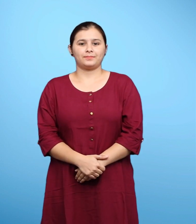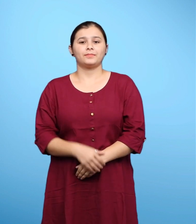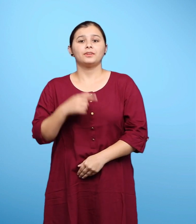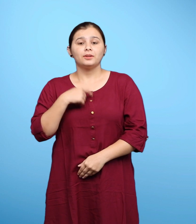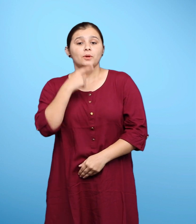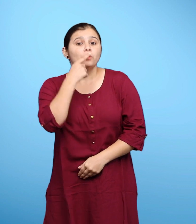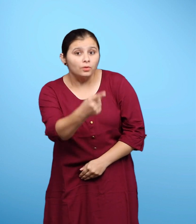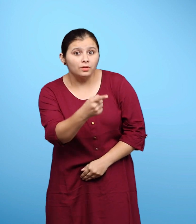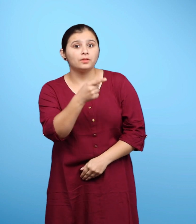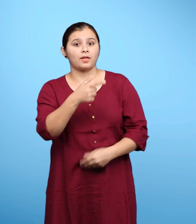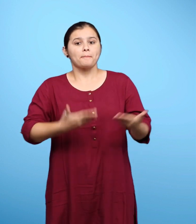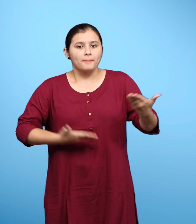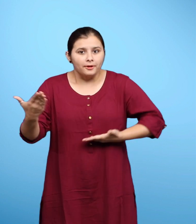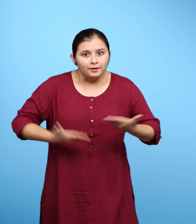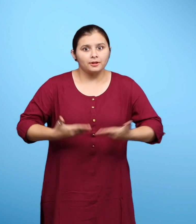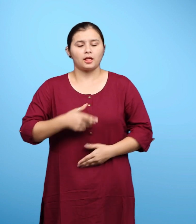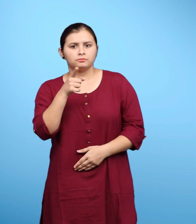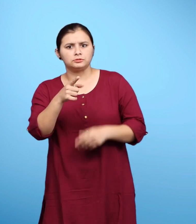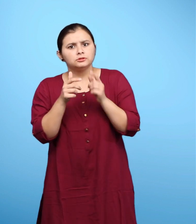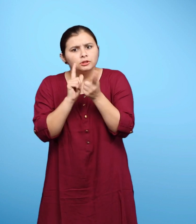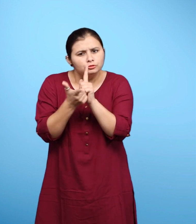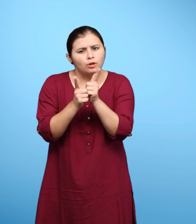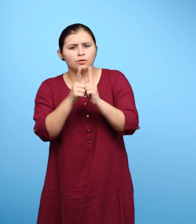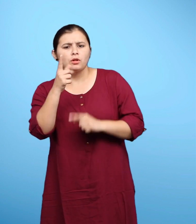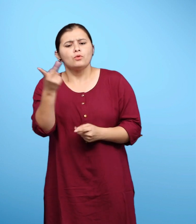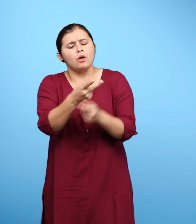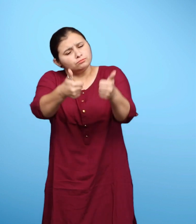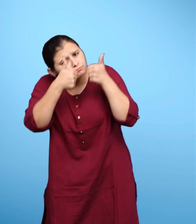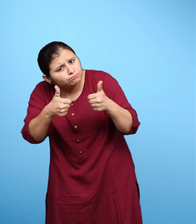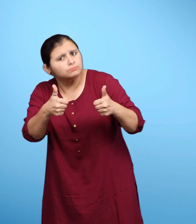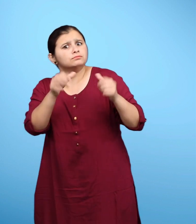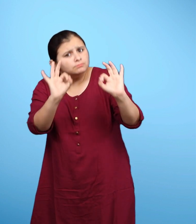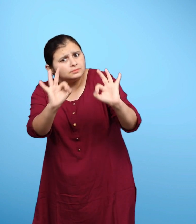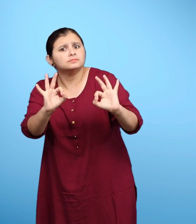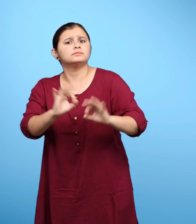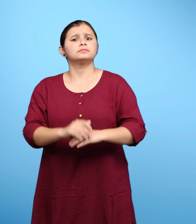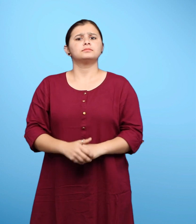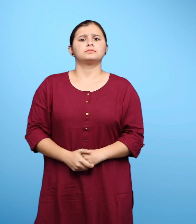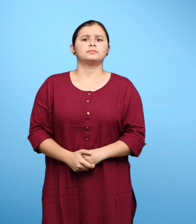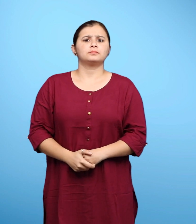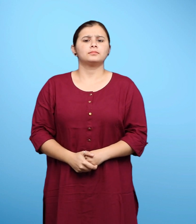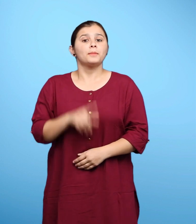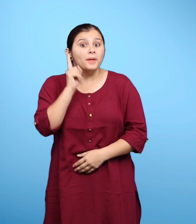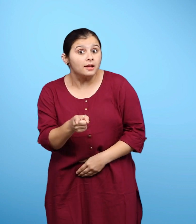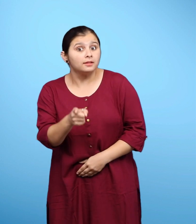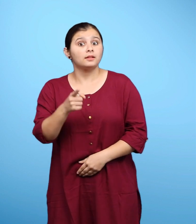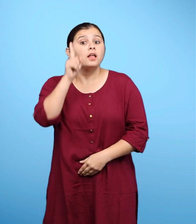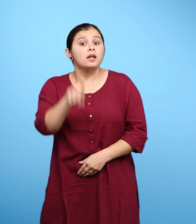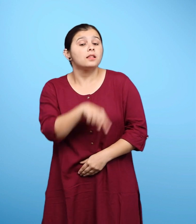सियार गधे से बोला तेरा स्वभाव और तेरा तर्क दोनों भले हैं मित्र पर गलती यह है